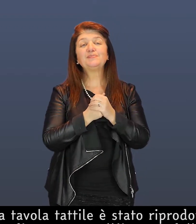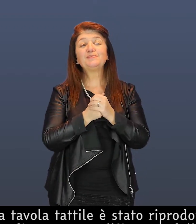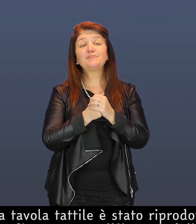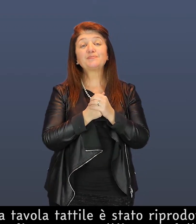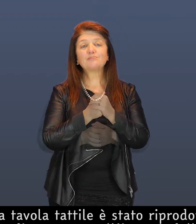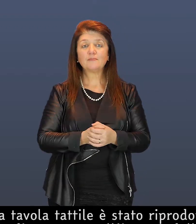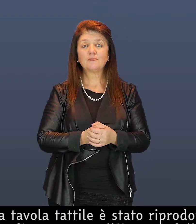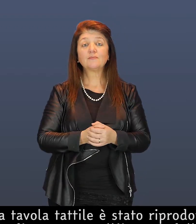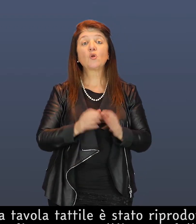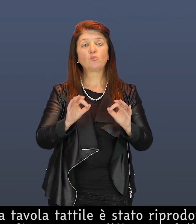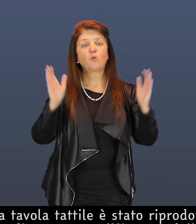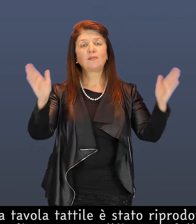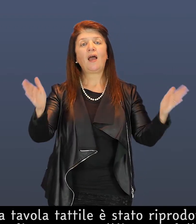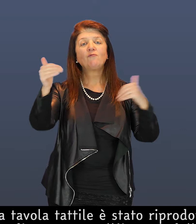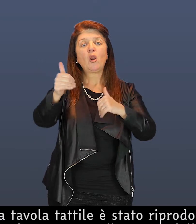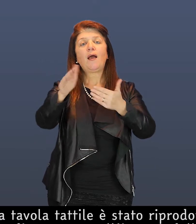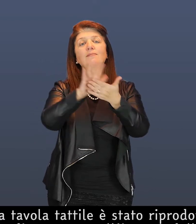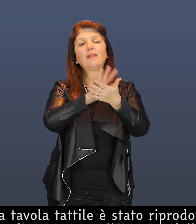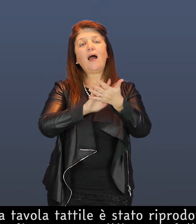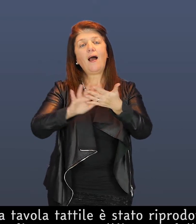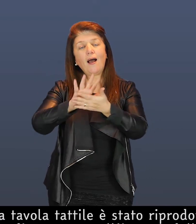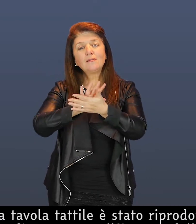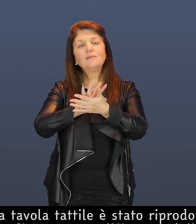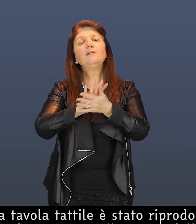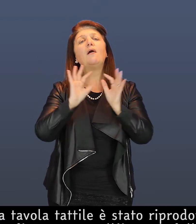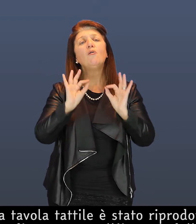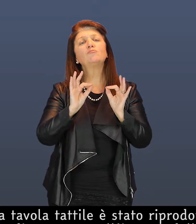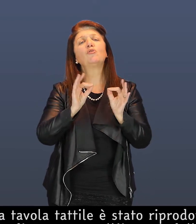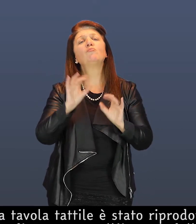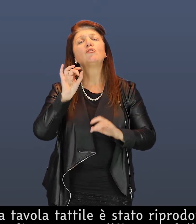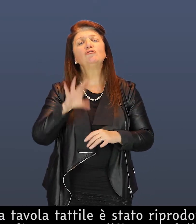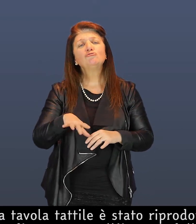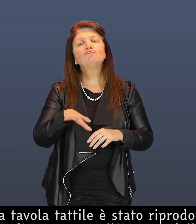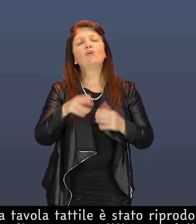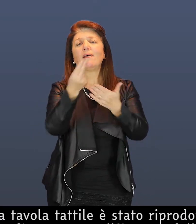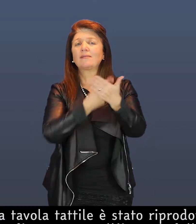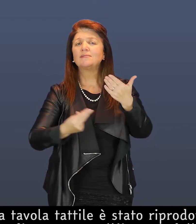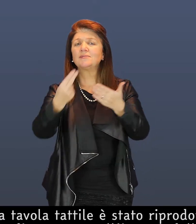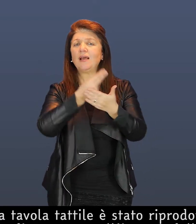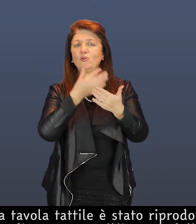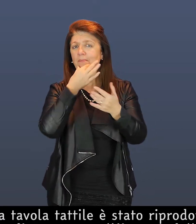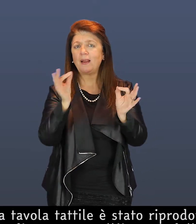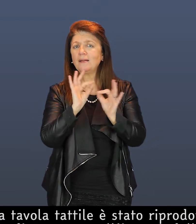Nella tavola tante è stato riprodotto il particolare di una scena all'interno della ribalta